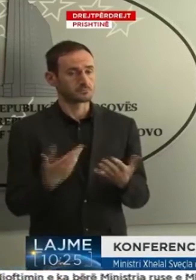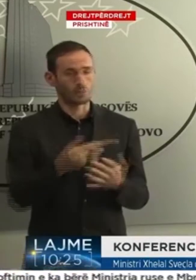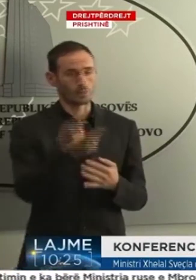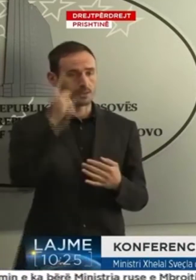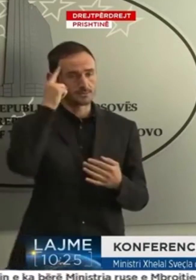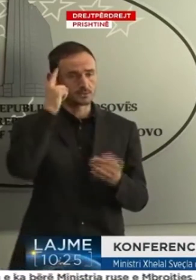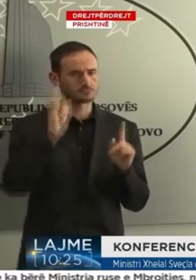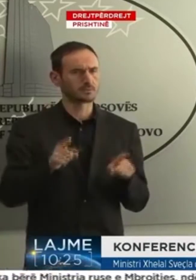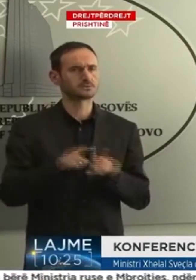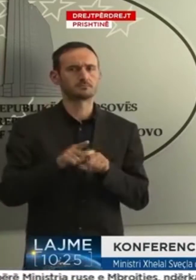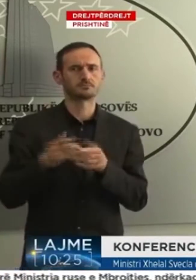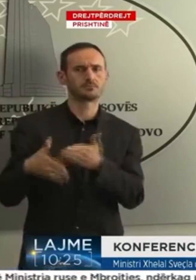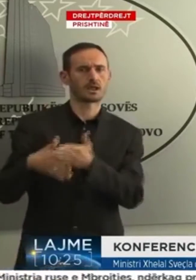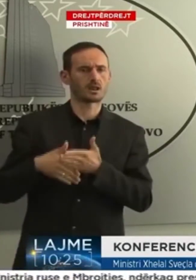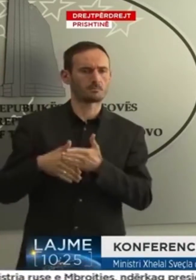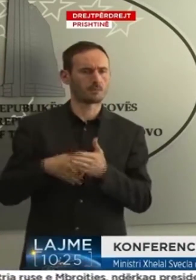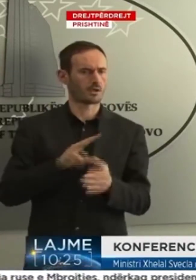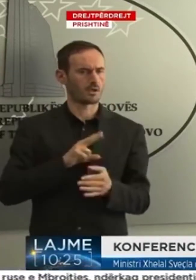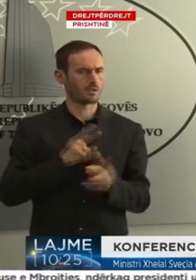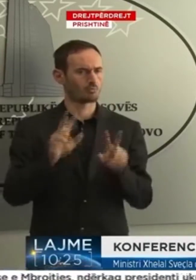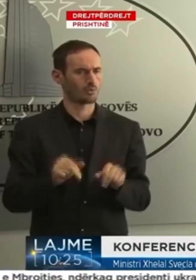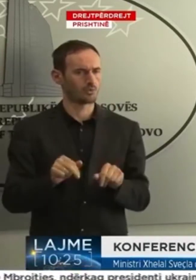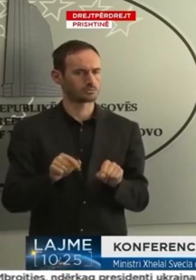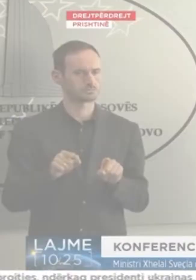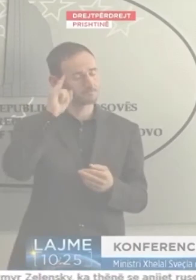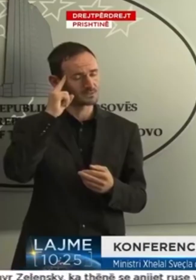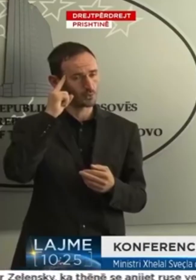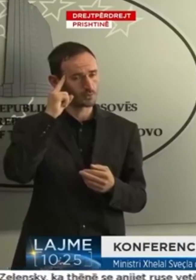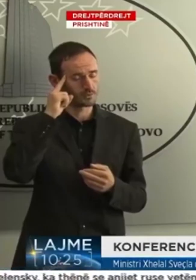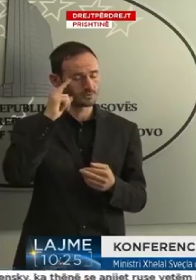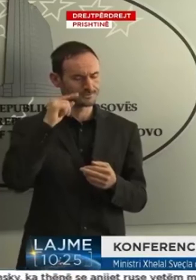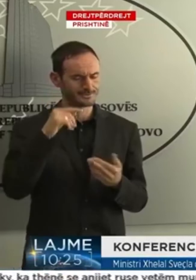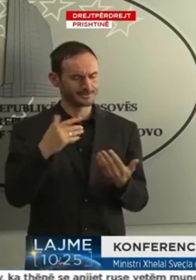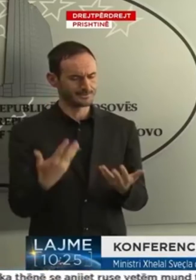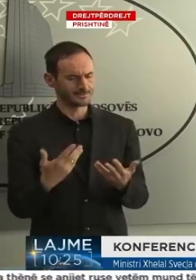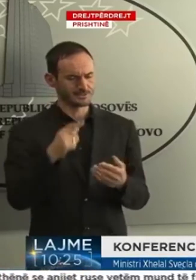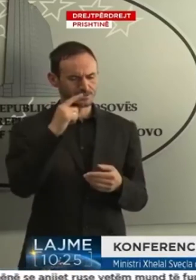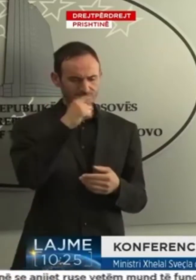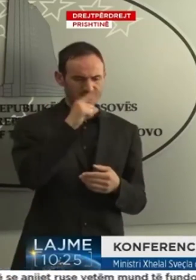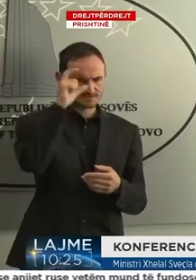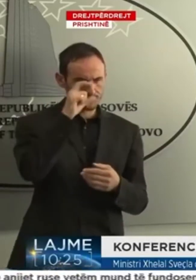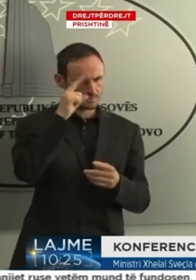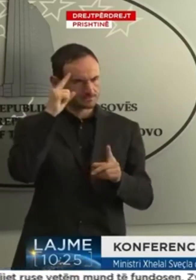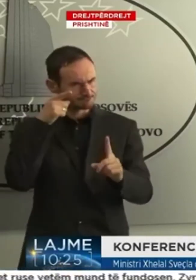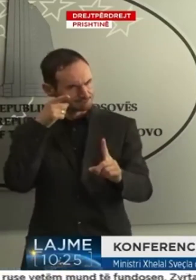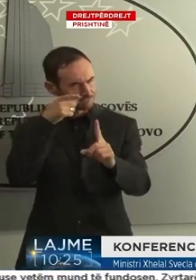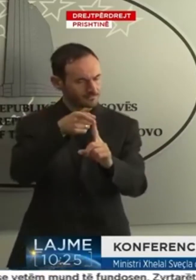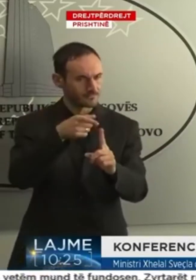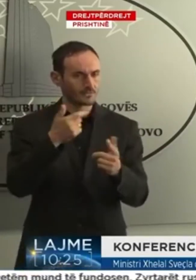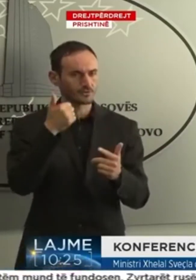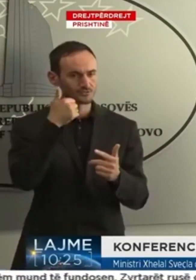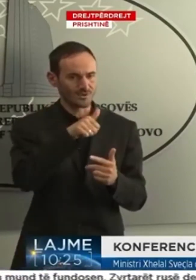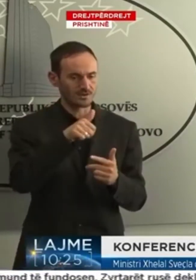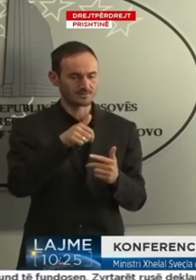e parezirë që e marim nga vendet mike, qëllimi i Serbis nuk është në